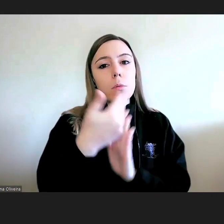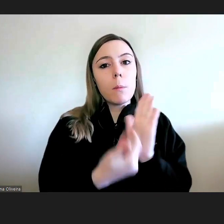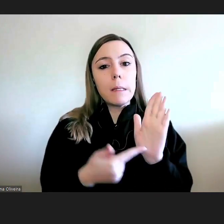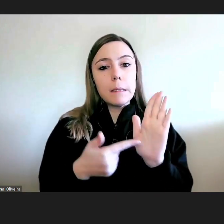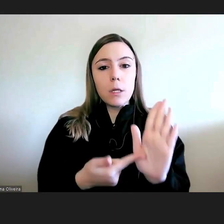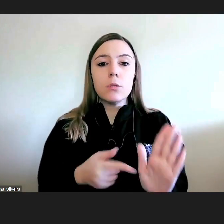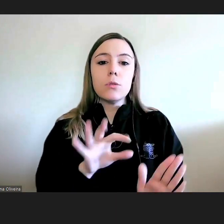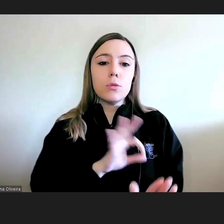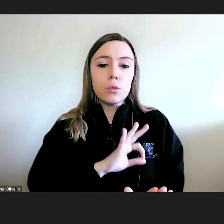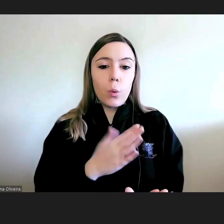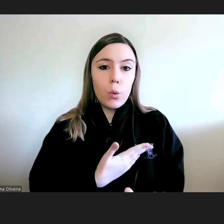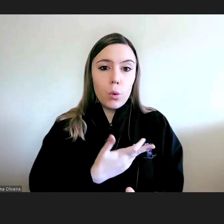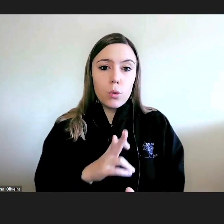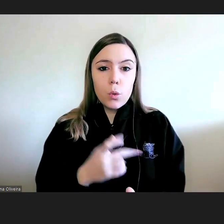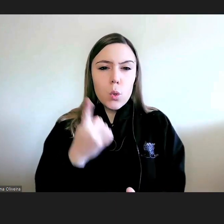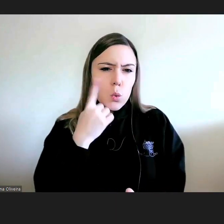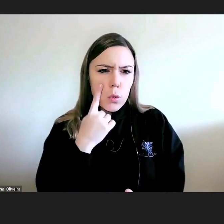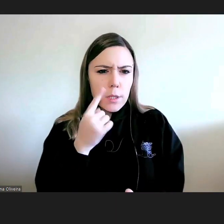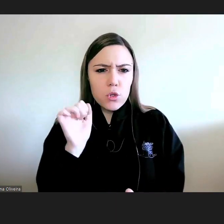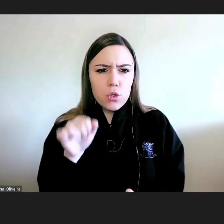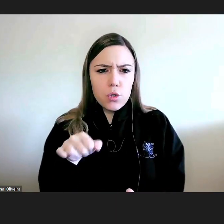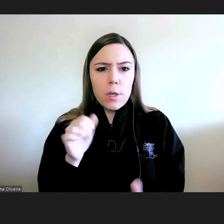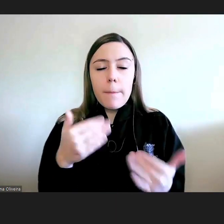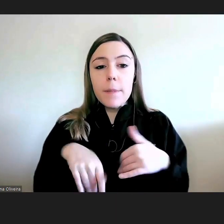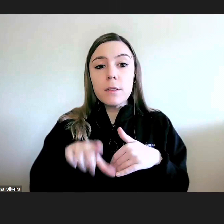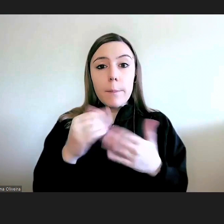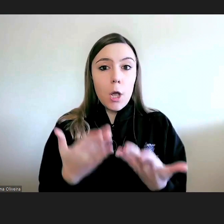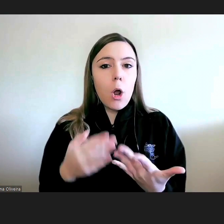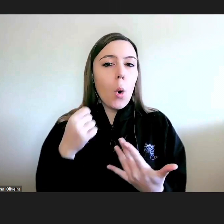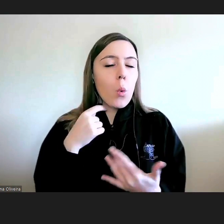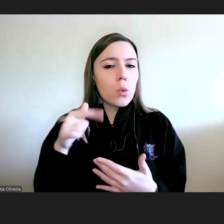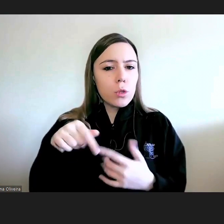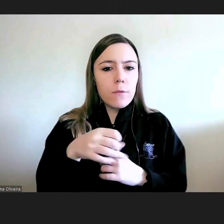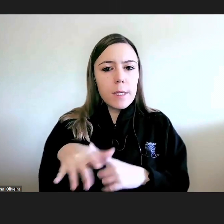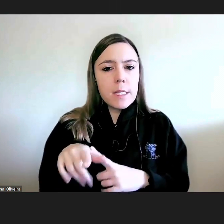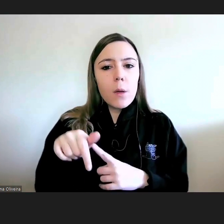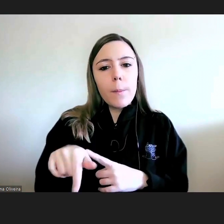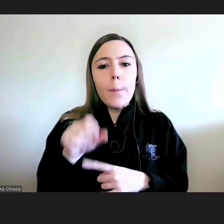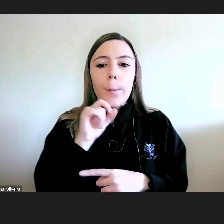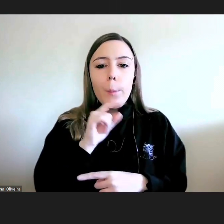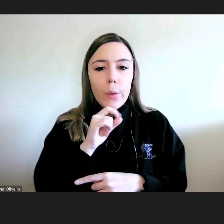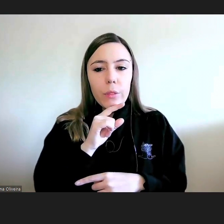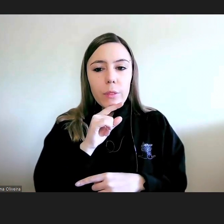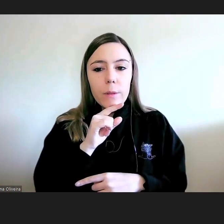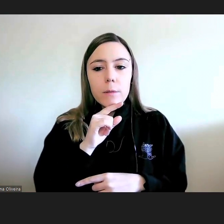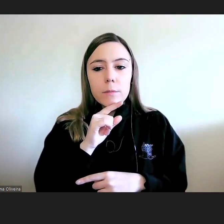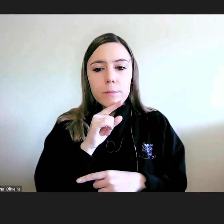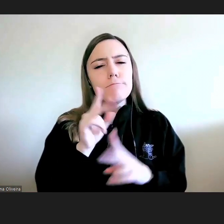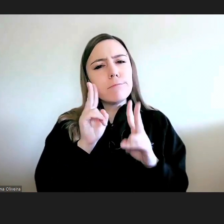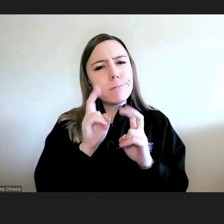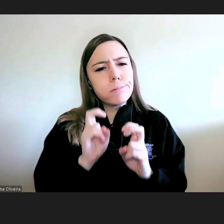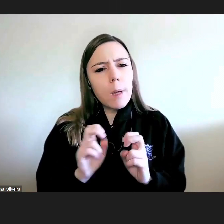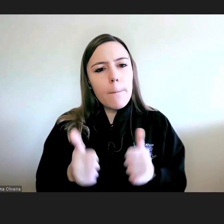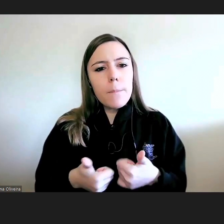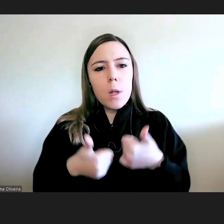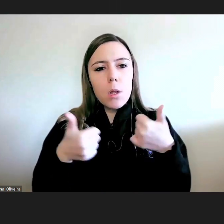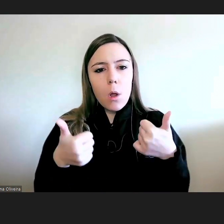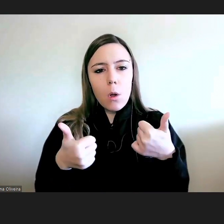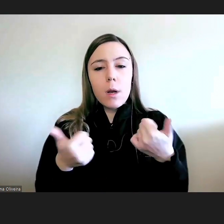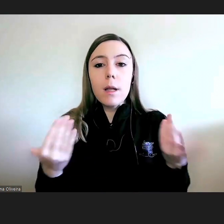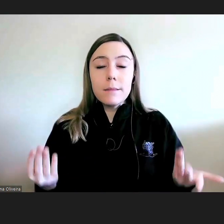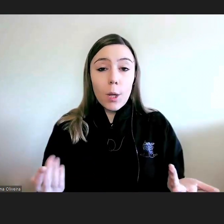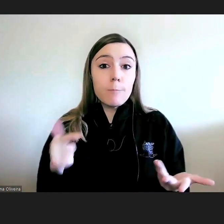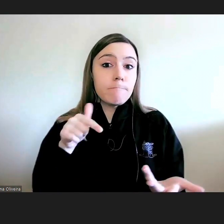não só já conhecem como agora, nesta formação que terão ocasião de explorar, teve desde logo